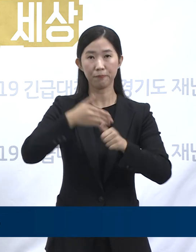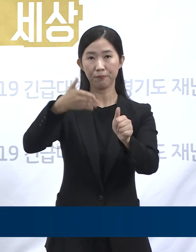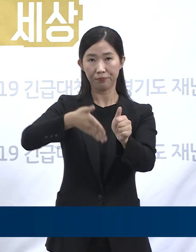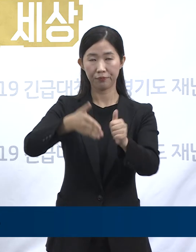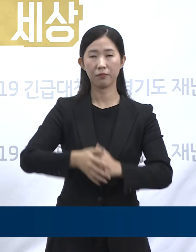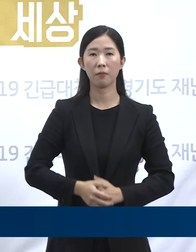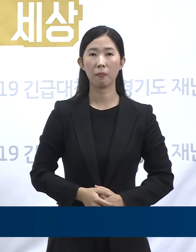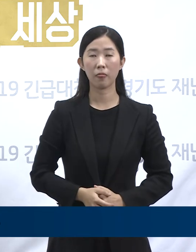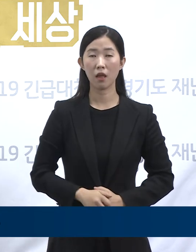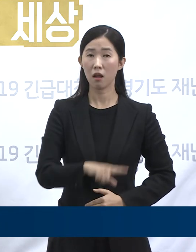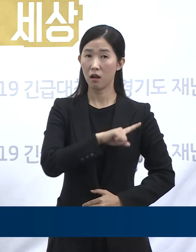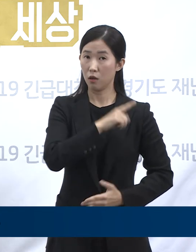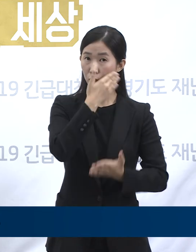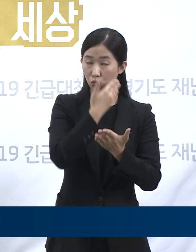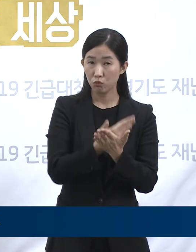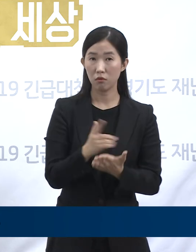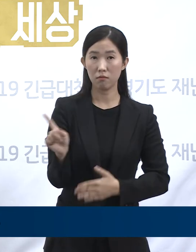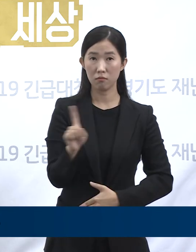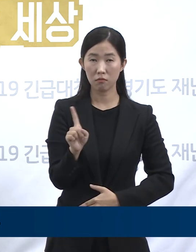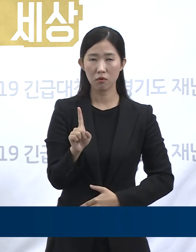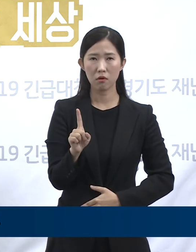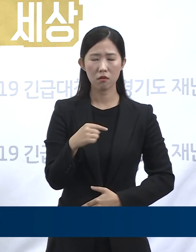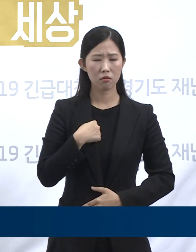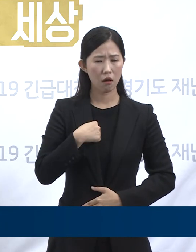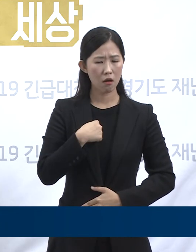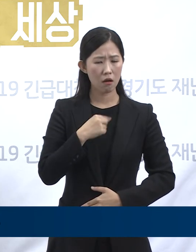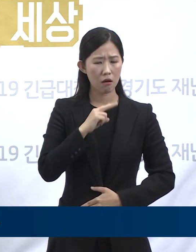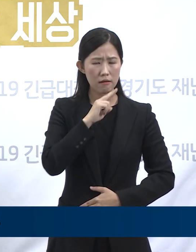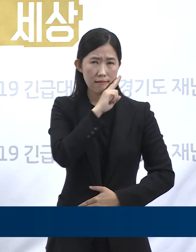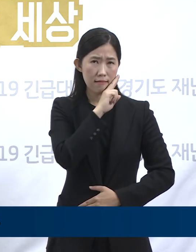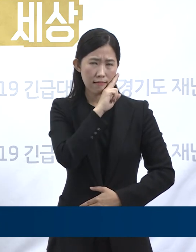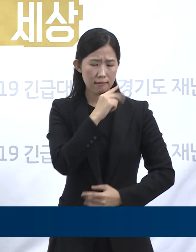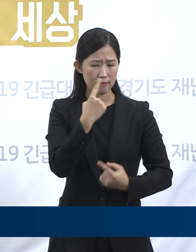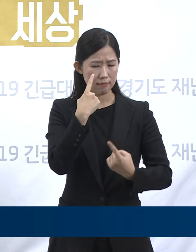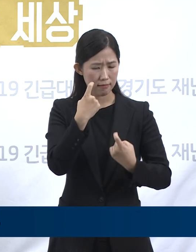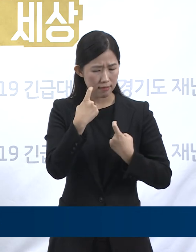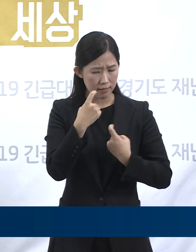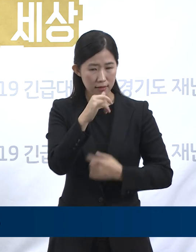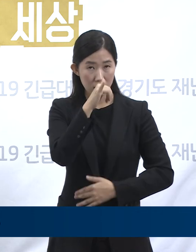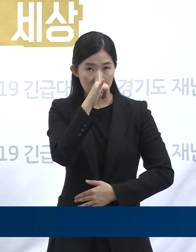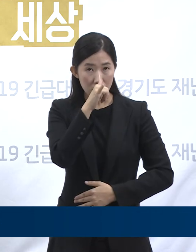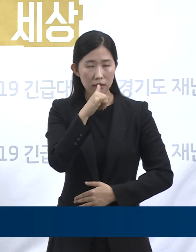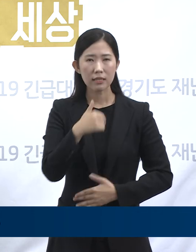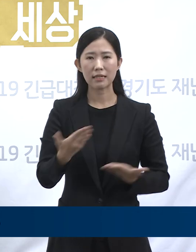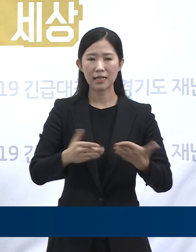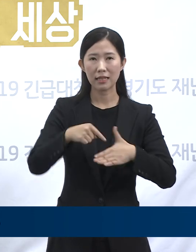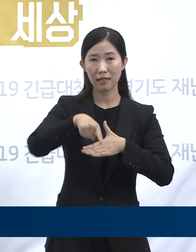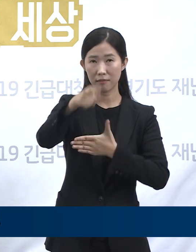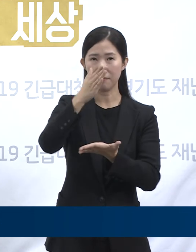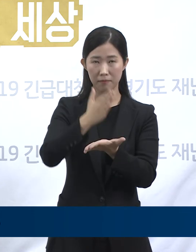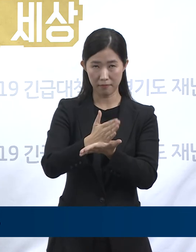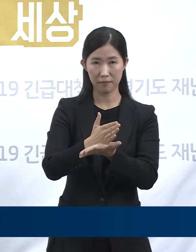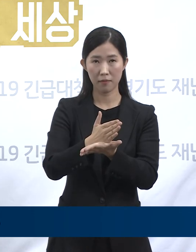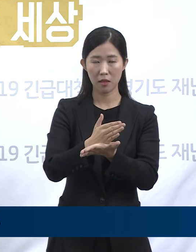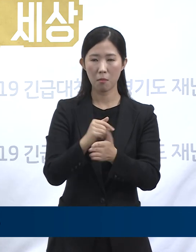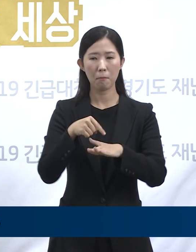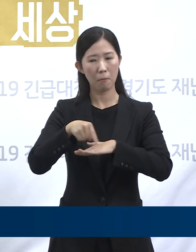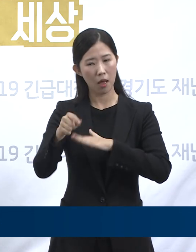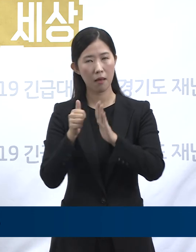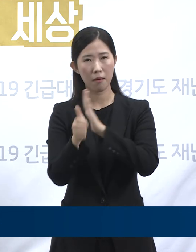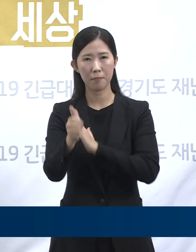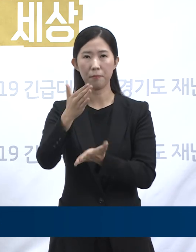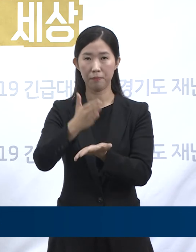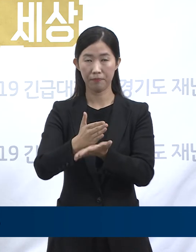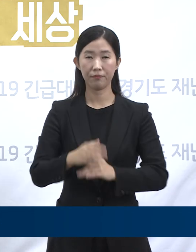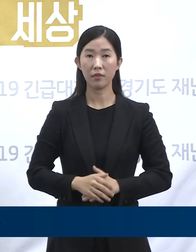무엇보다 중요한 일은 조금이라도 의심 증상이 있을 때 출근이나 방문을 삼가는 것입니다. 특히